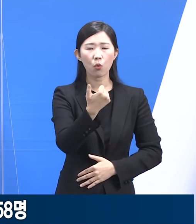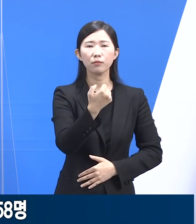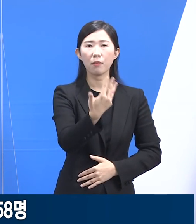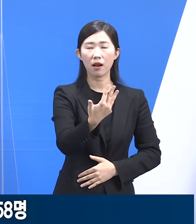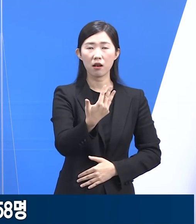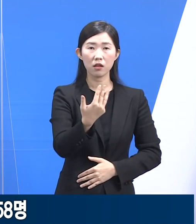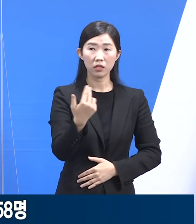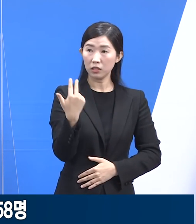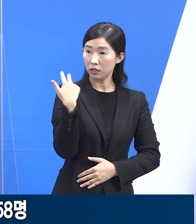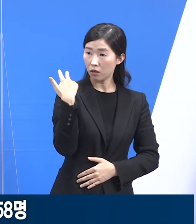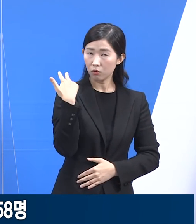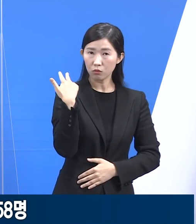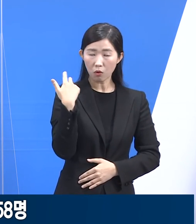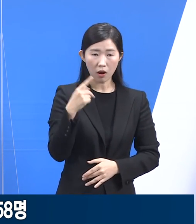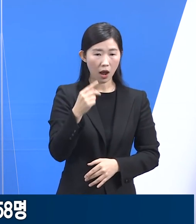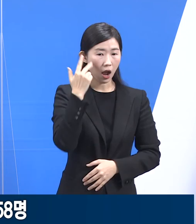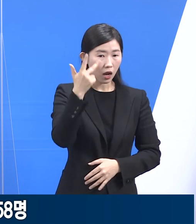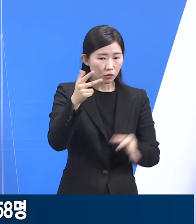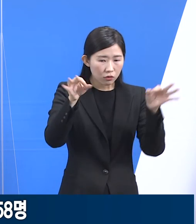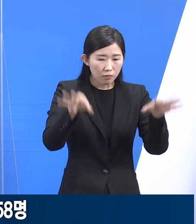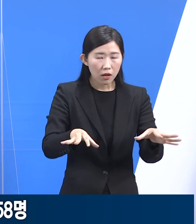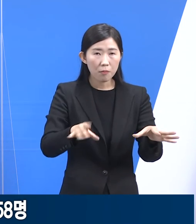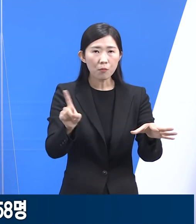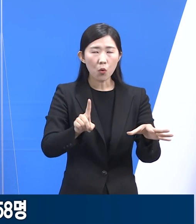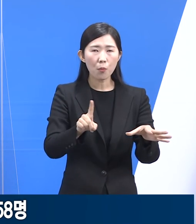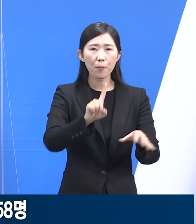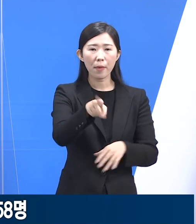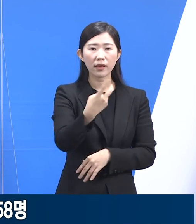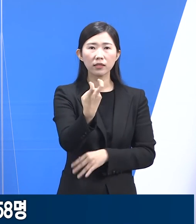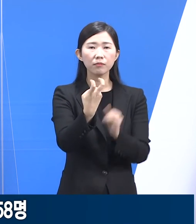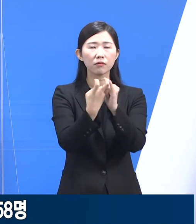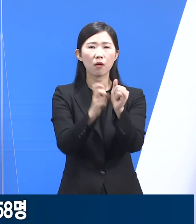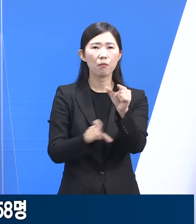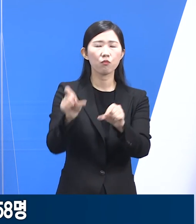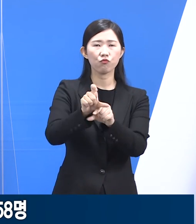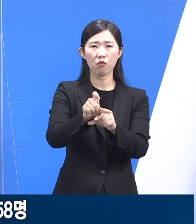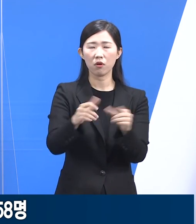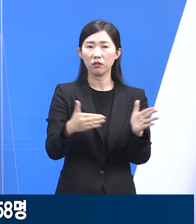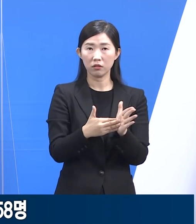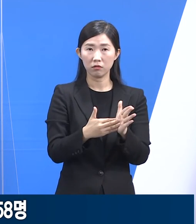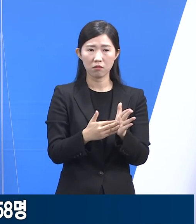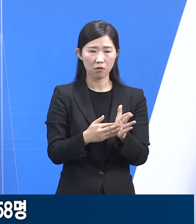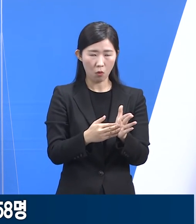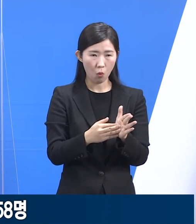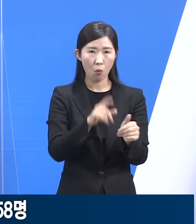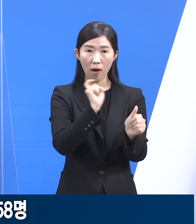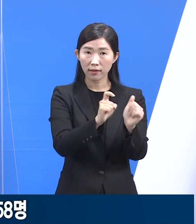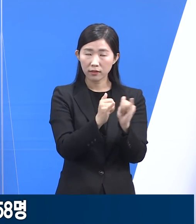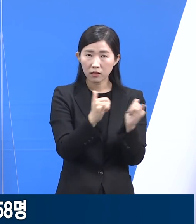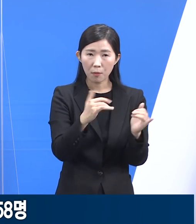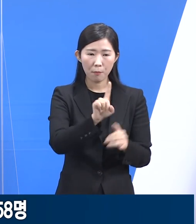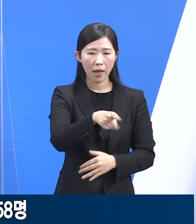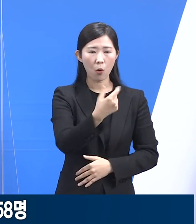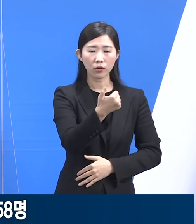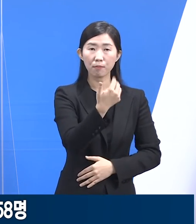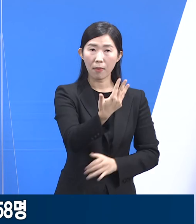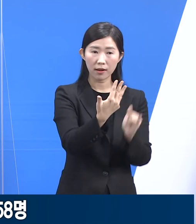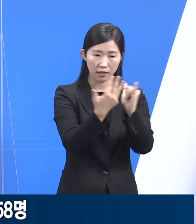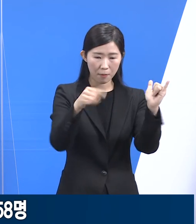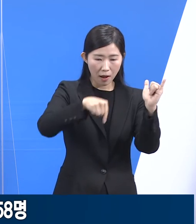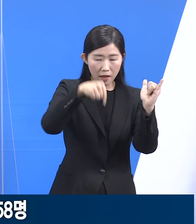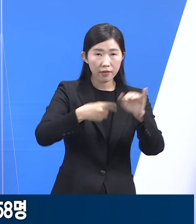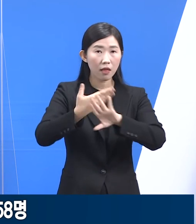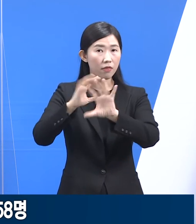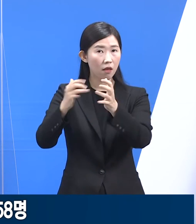사이에 120명이 추가적으로 변이 확정 판정을 받았습니다. 변이 확정 환자 158명 중 해외 유입